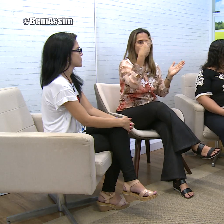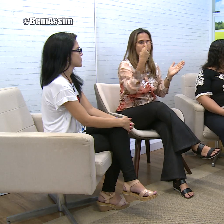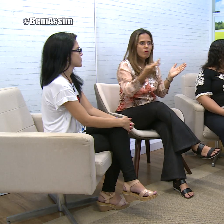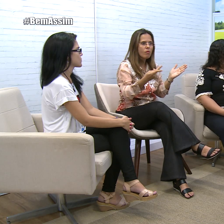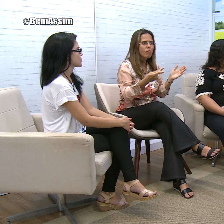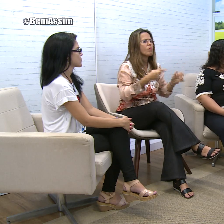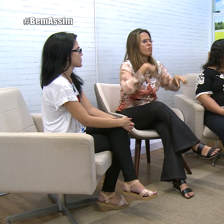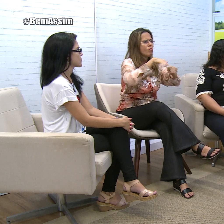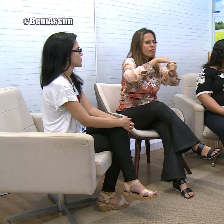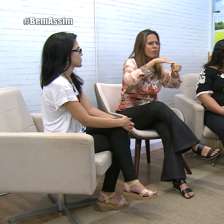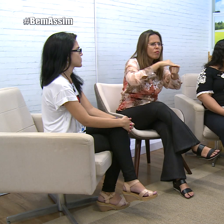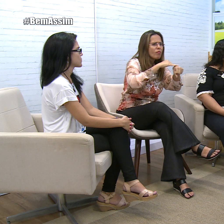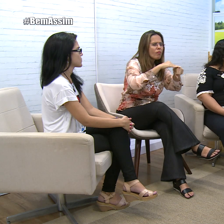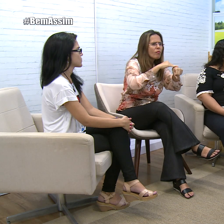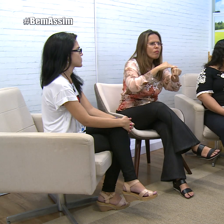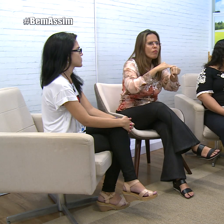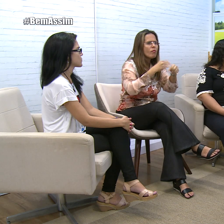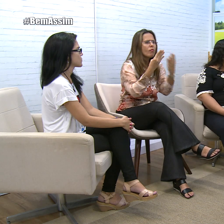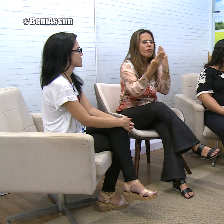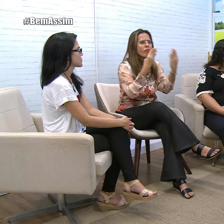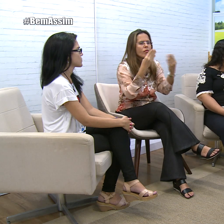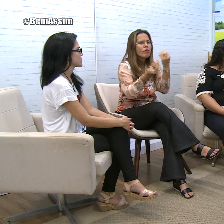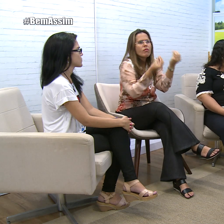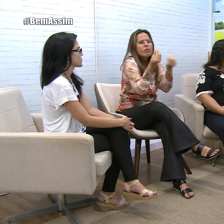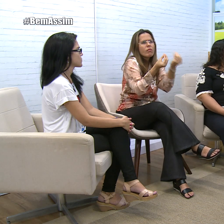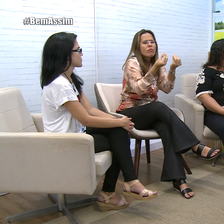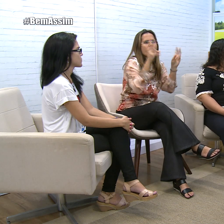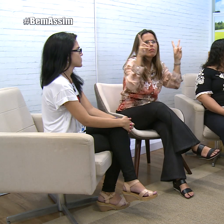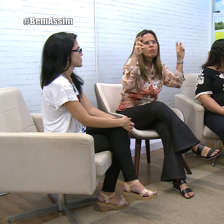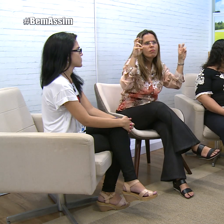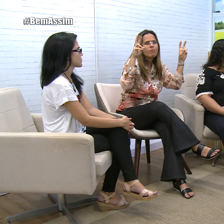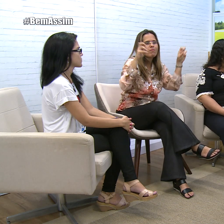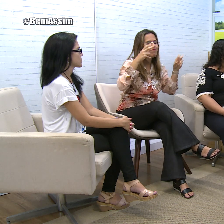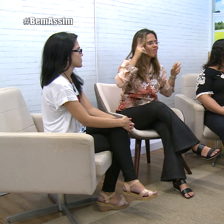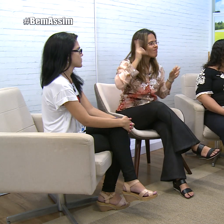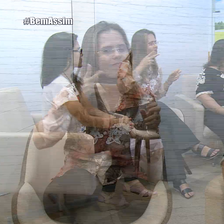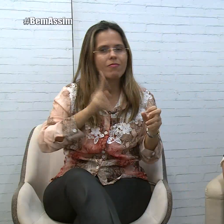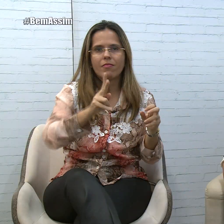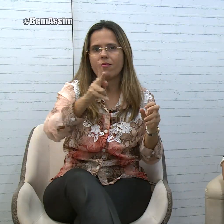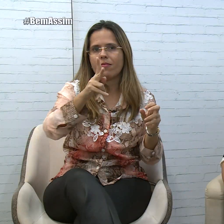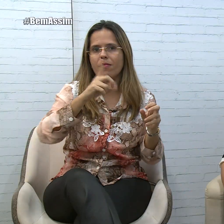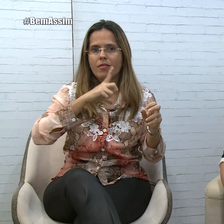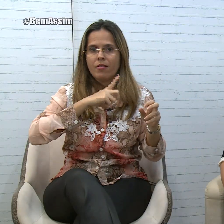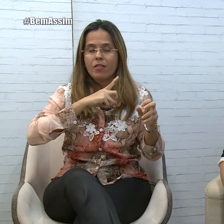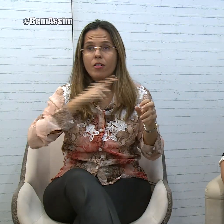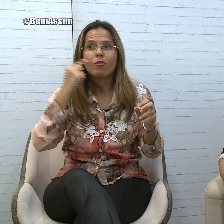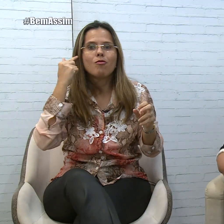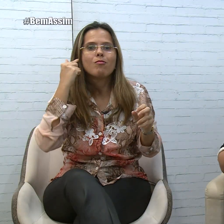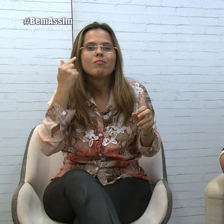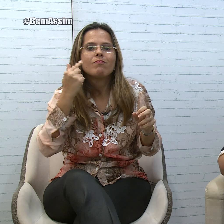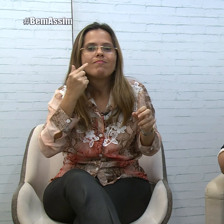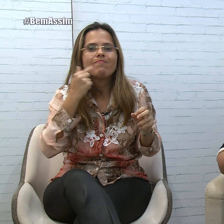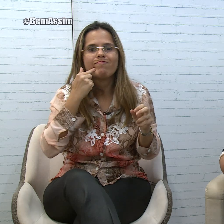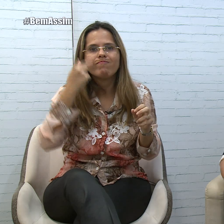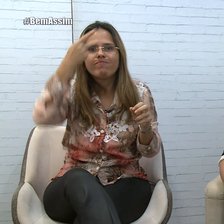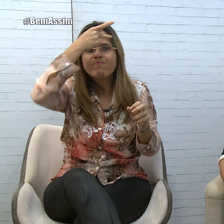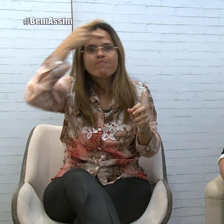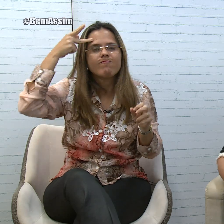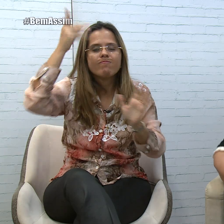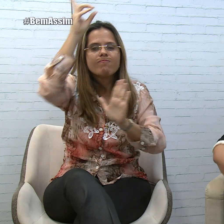debata, discuta esse tema? Sempre, porque a gente tem que ver que o surdo, ele é um sujeito de direitos. Então, ele